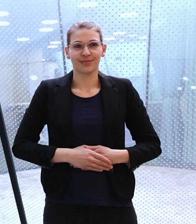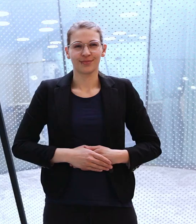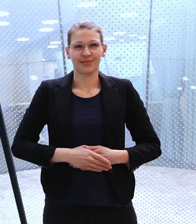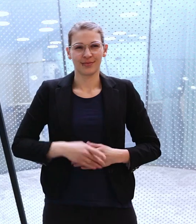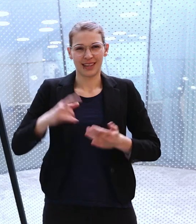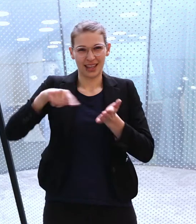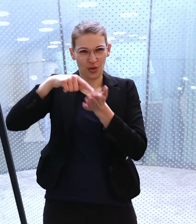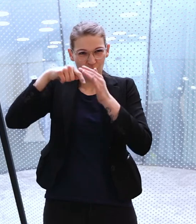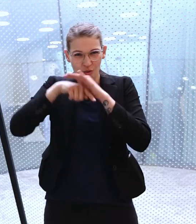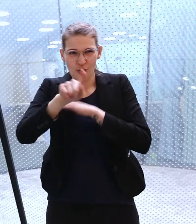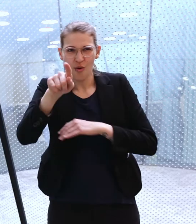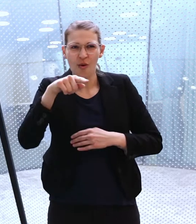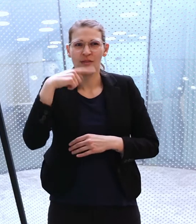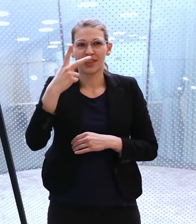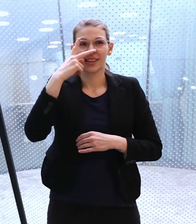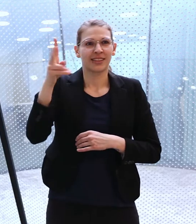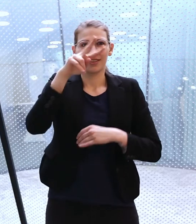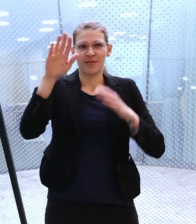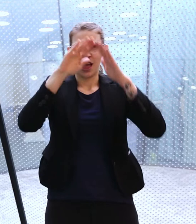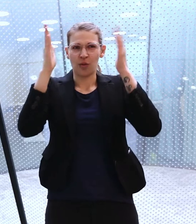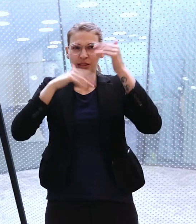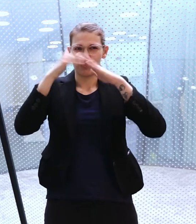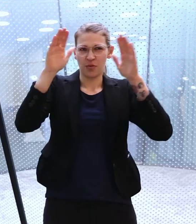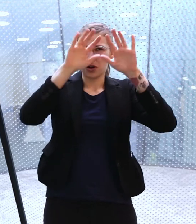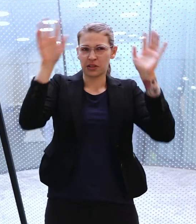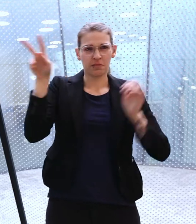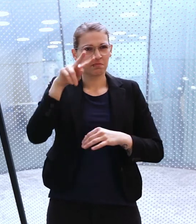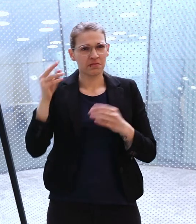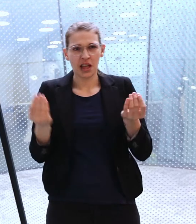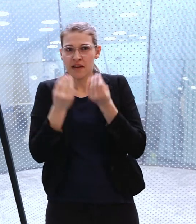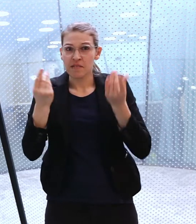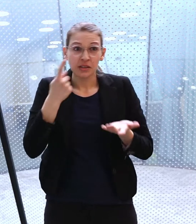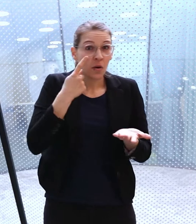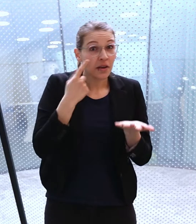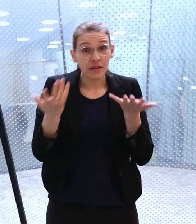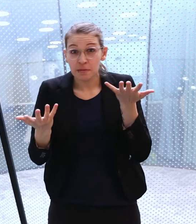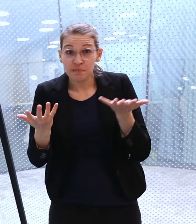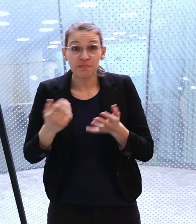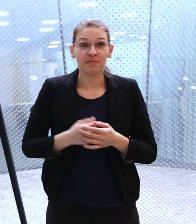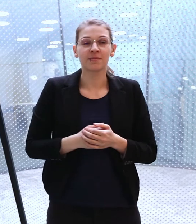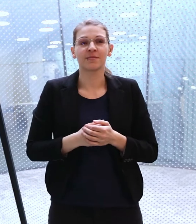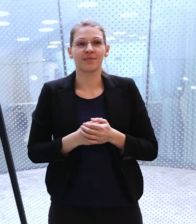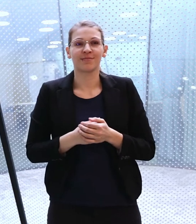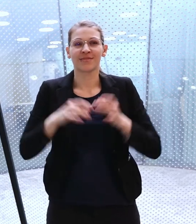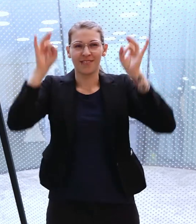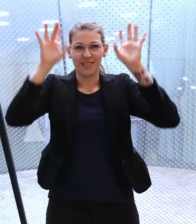Nachdem Sie den Durchgang durchquert haben, blicken Sie auf das Haus vor sich. Fällt Ihnen etwas auf?